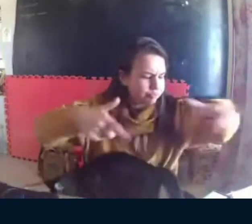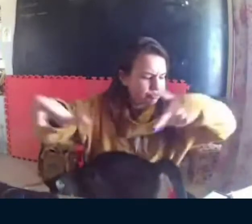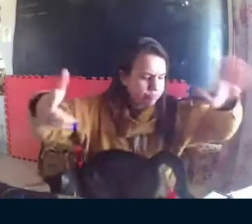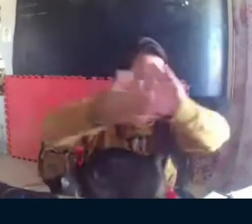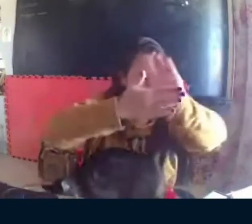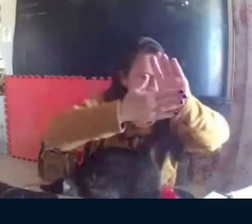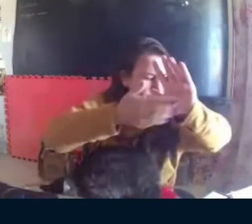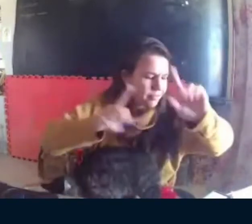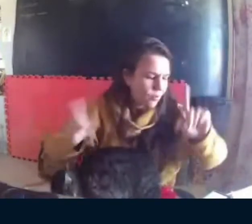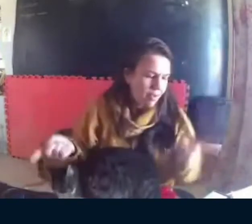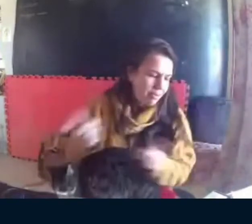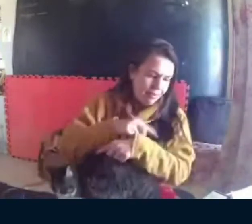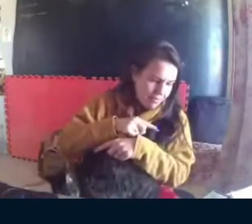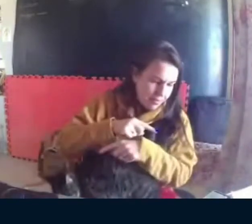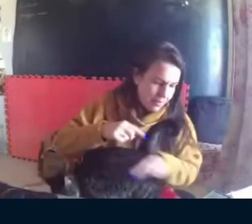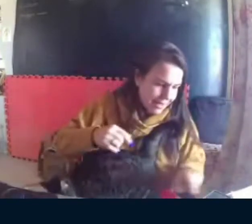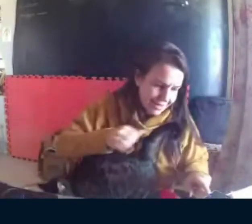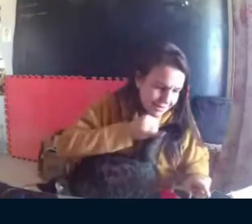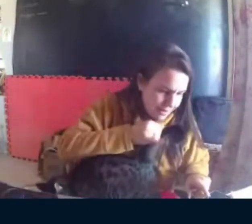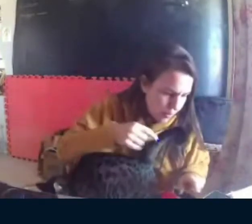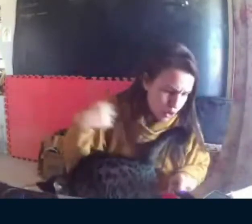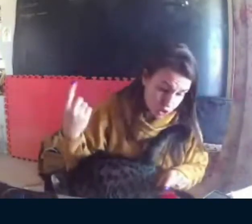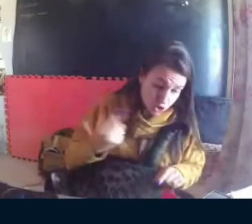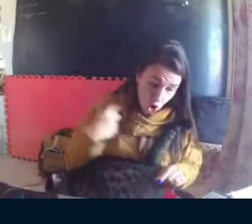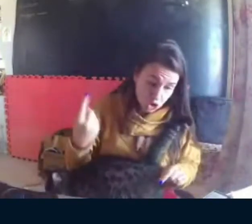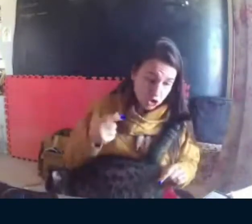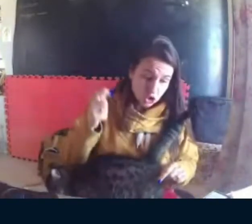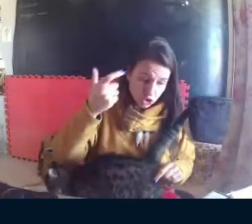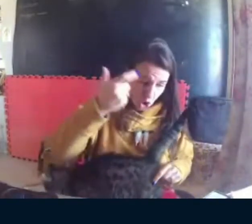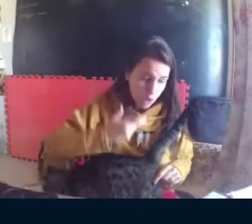as outras propostas e não o inverso.